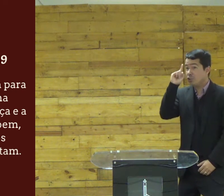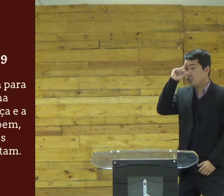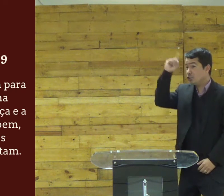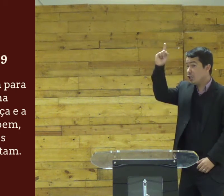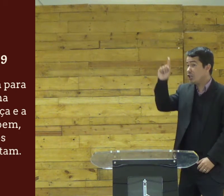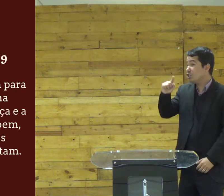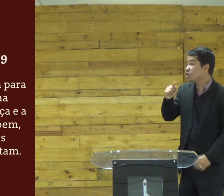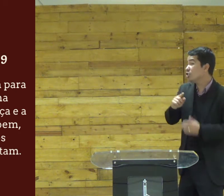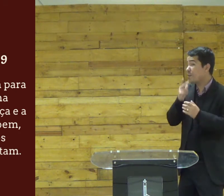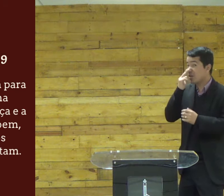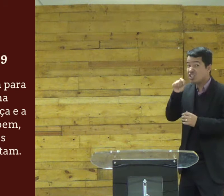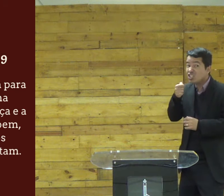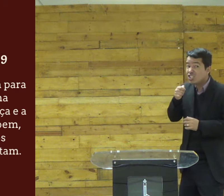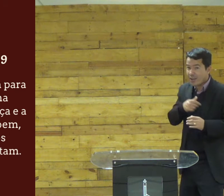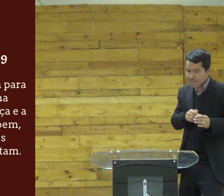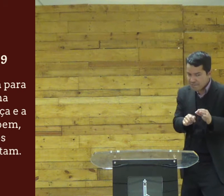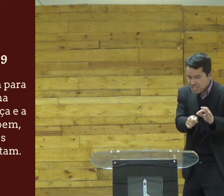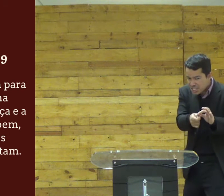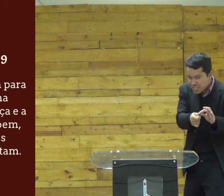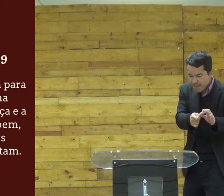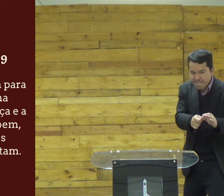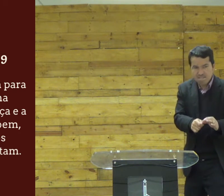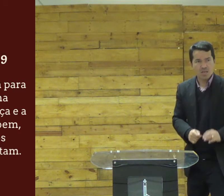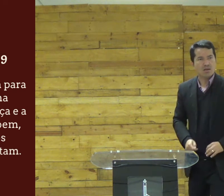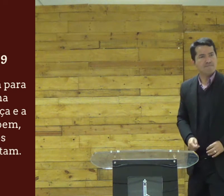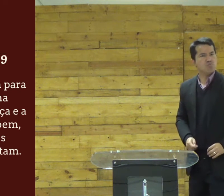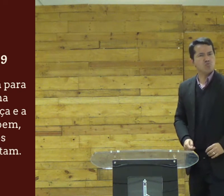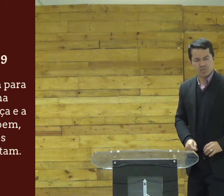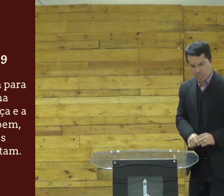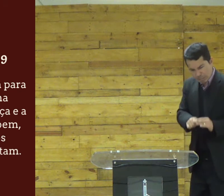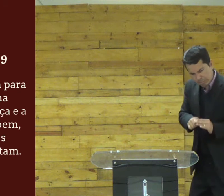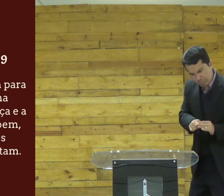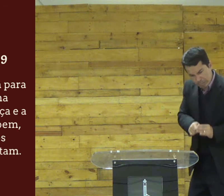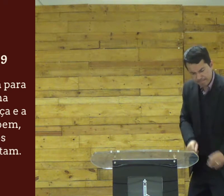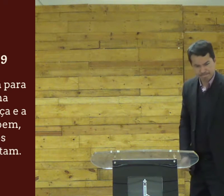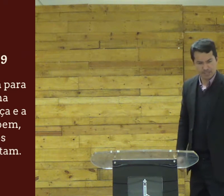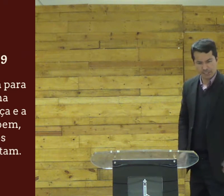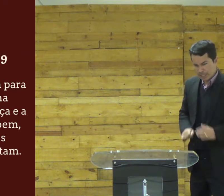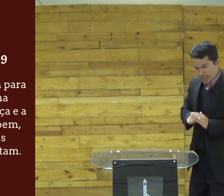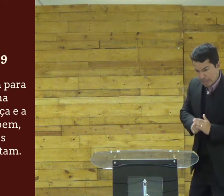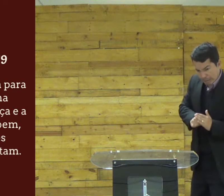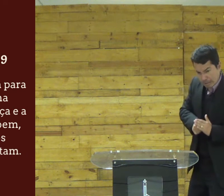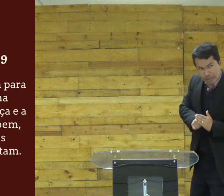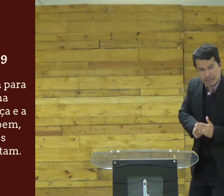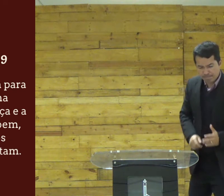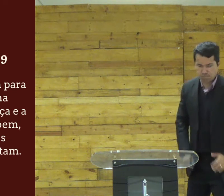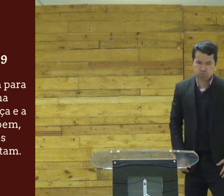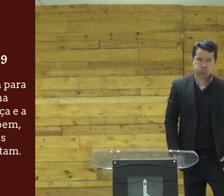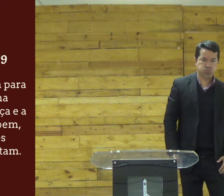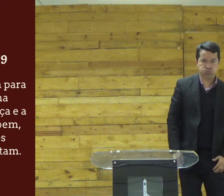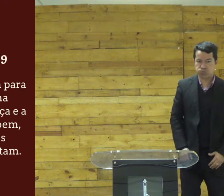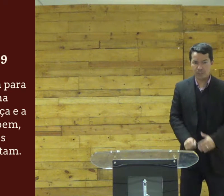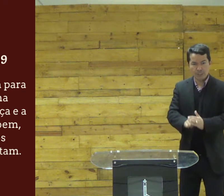e aí tem uma ideia né tenta abrir com uma chave ali a fechadura não consegue